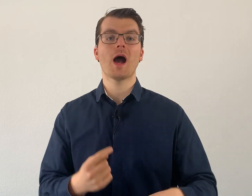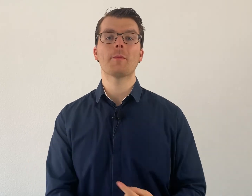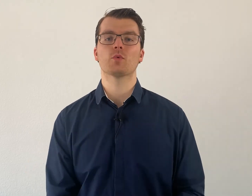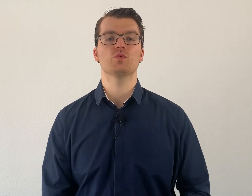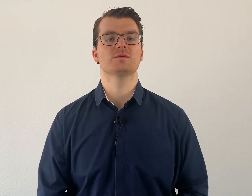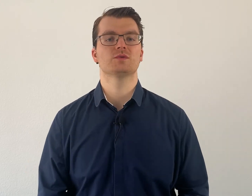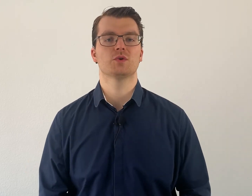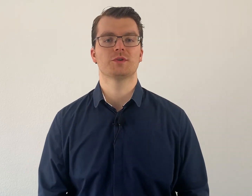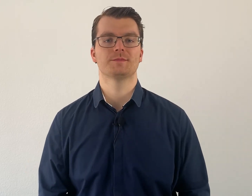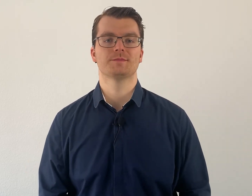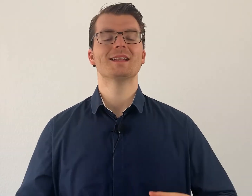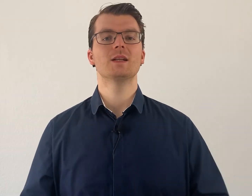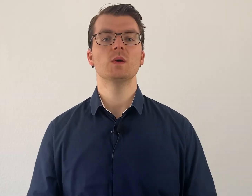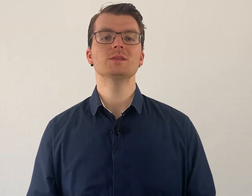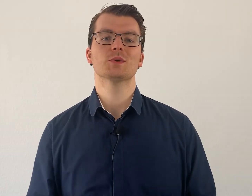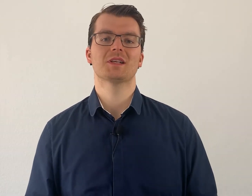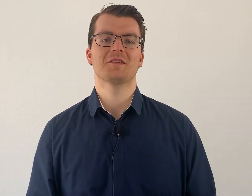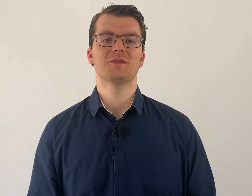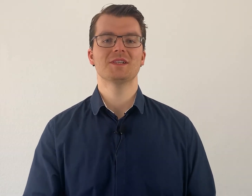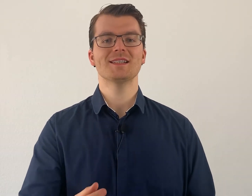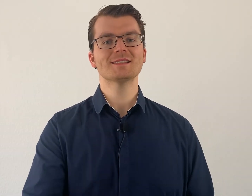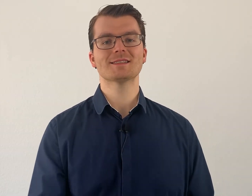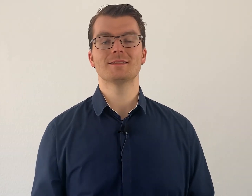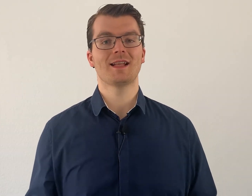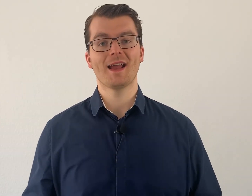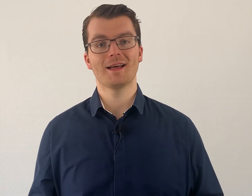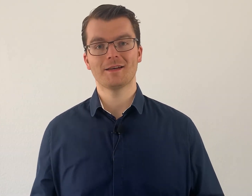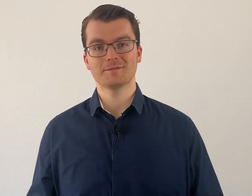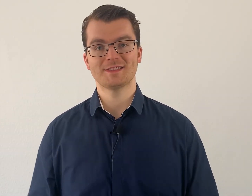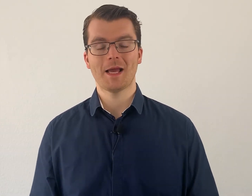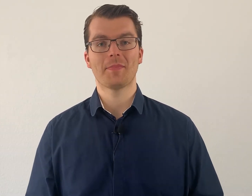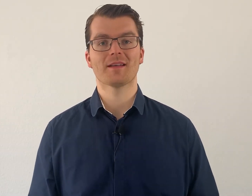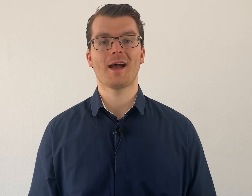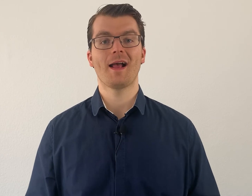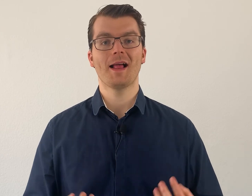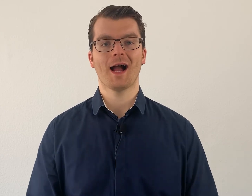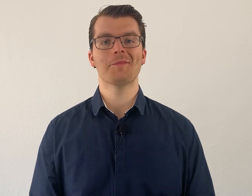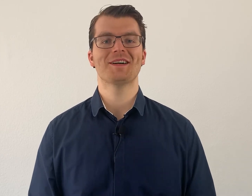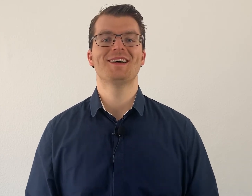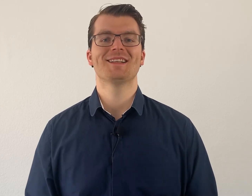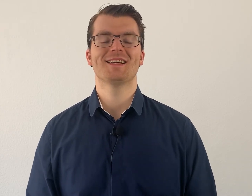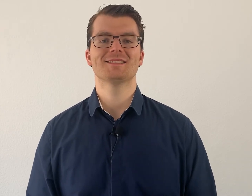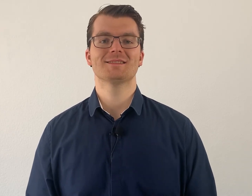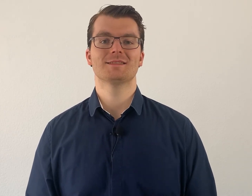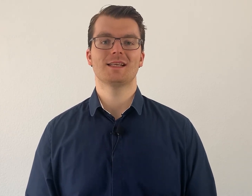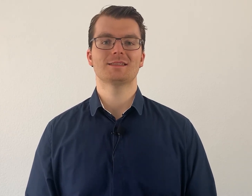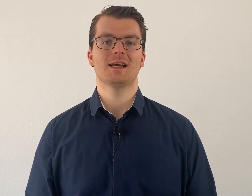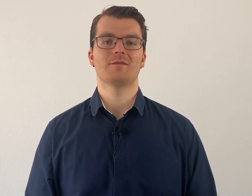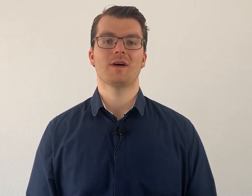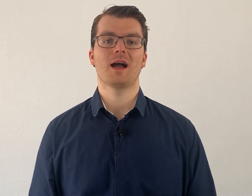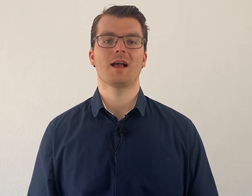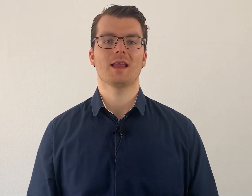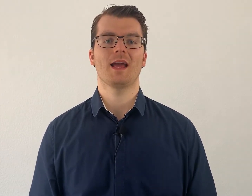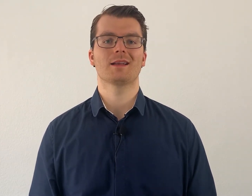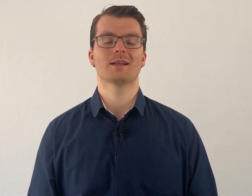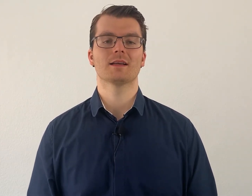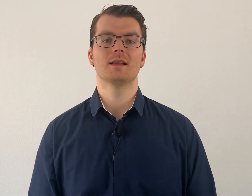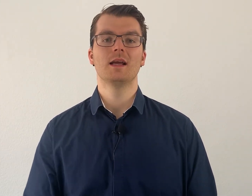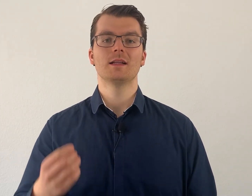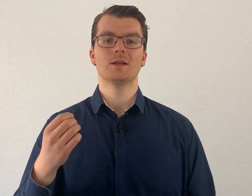abrufen zu können. Die Lösung dafür ist leider sehr banal, aber da ist ein sehr, sehr wahrer Kern da drin. Die